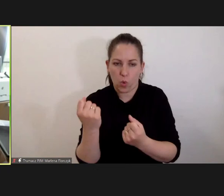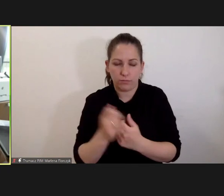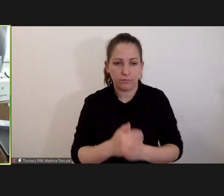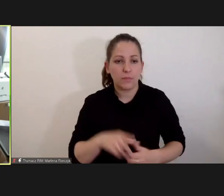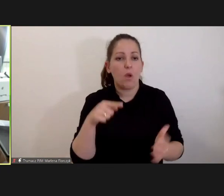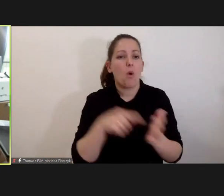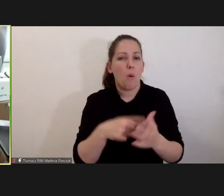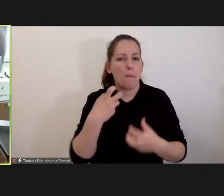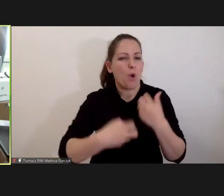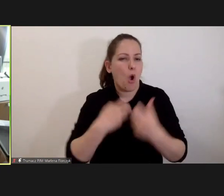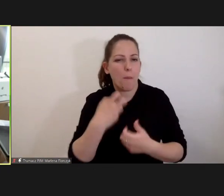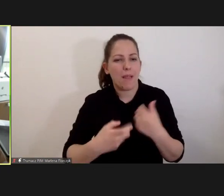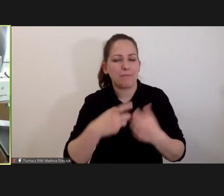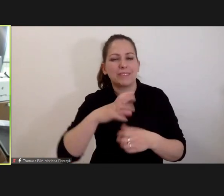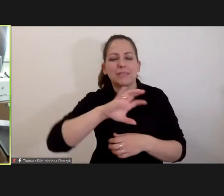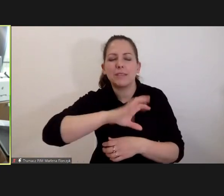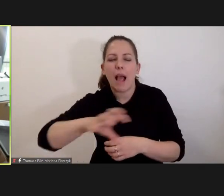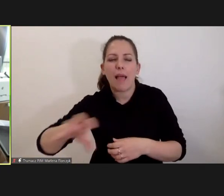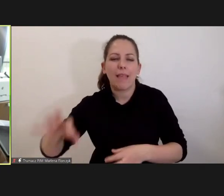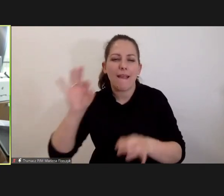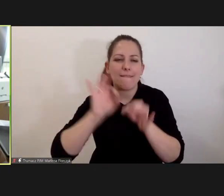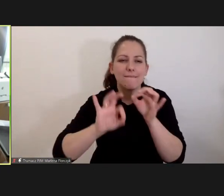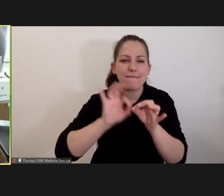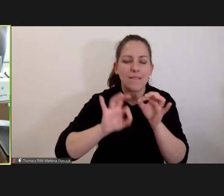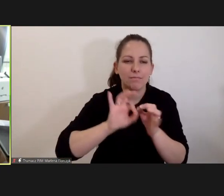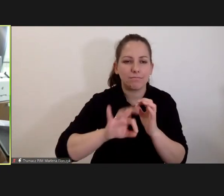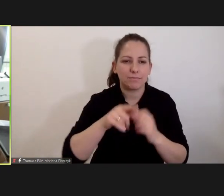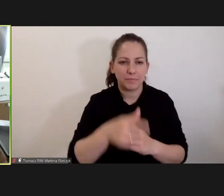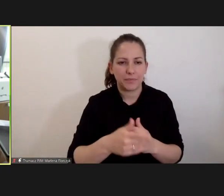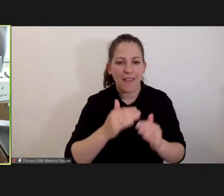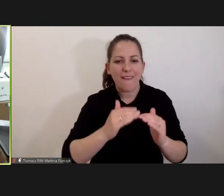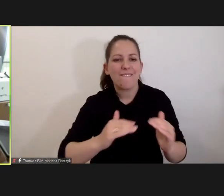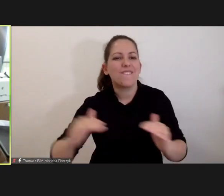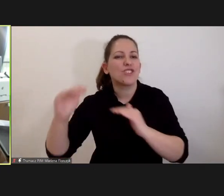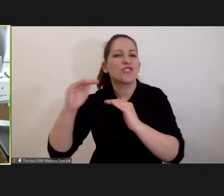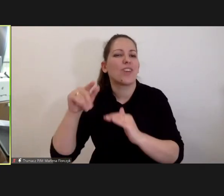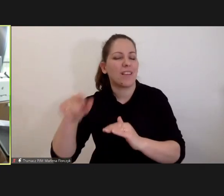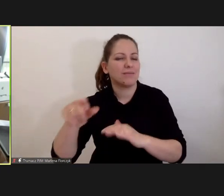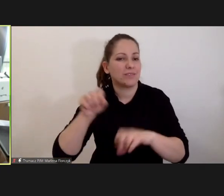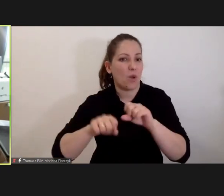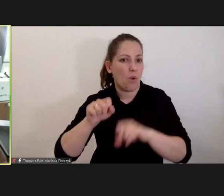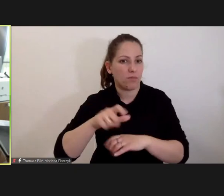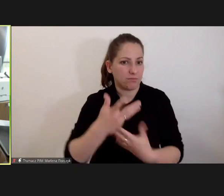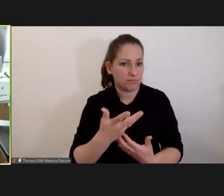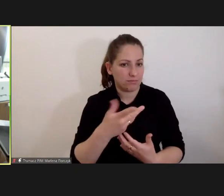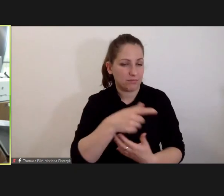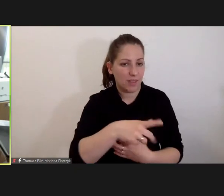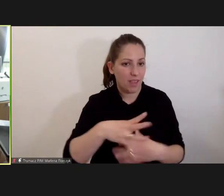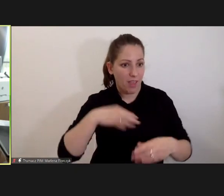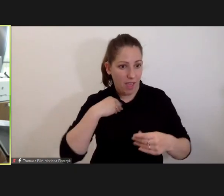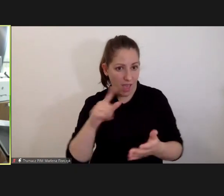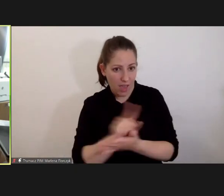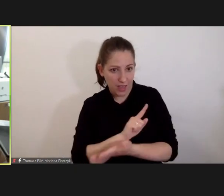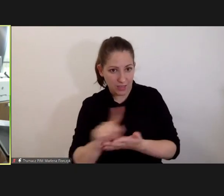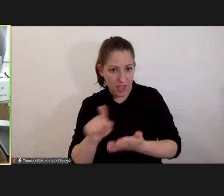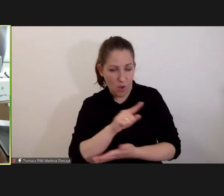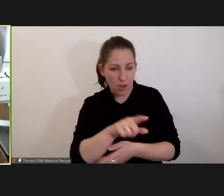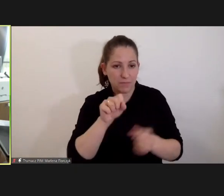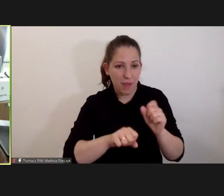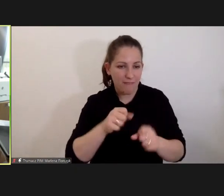to jest problem strategii sędziów w pierwszej instancji. Czy chcą podjąć ryzyko, wziąć na siebie ryzyko, że sprawa się